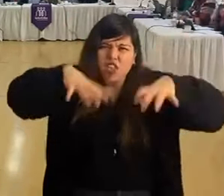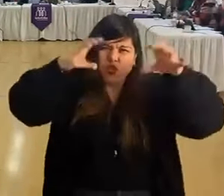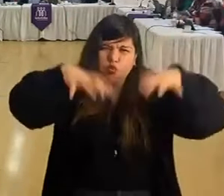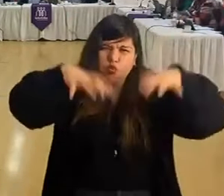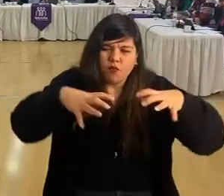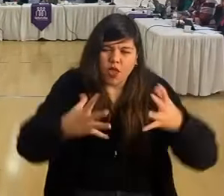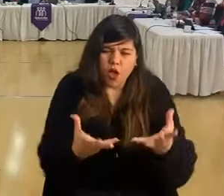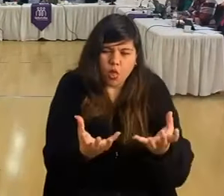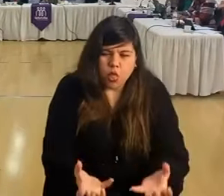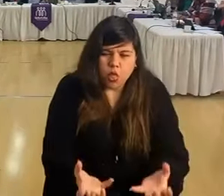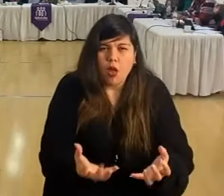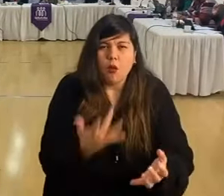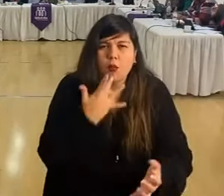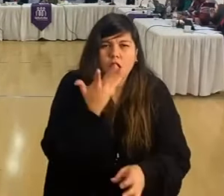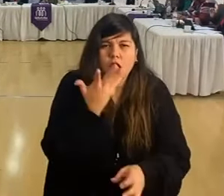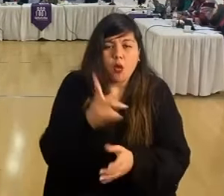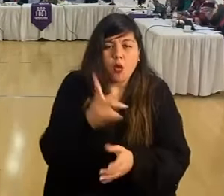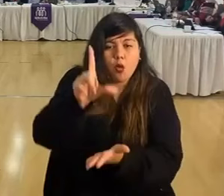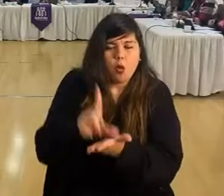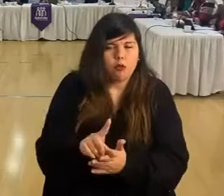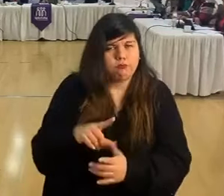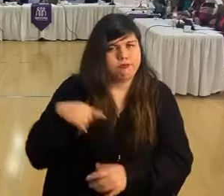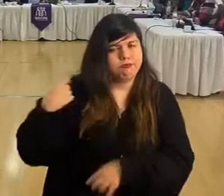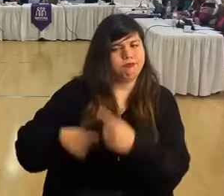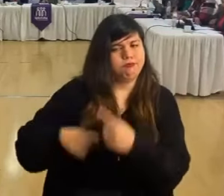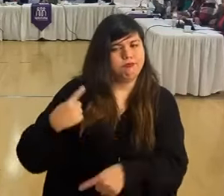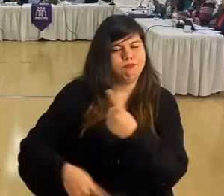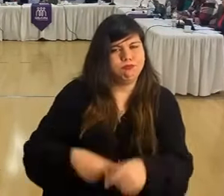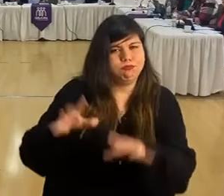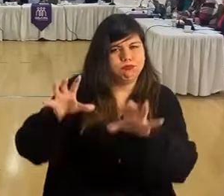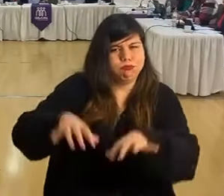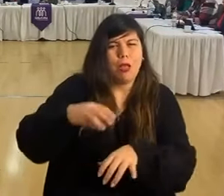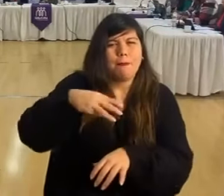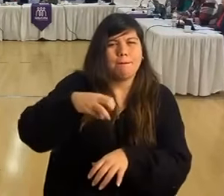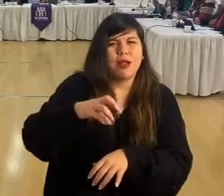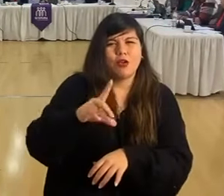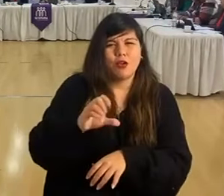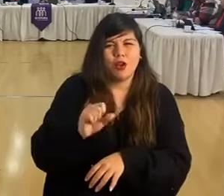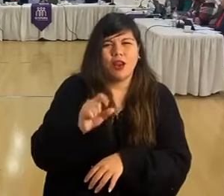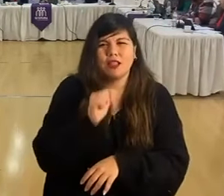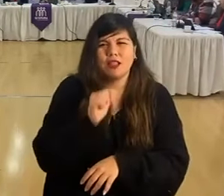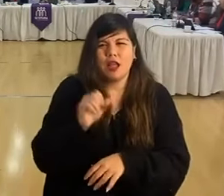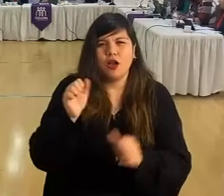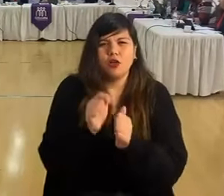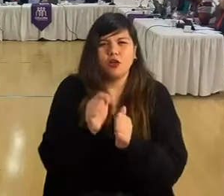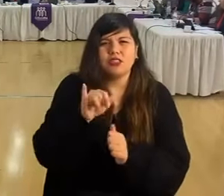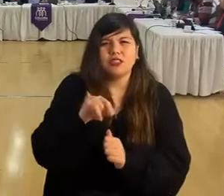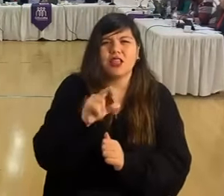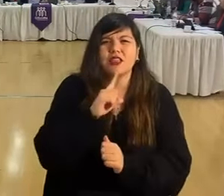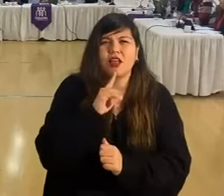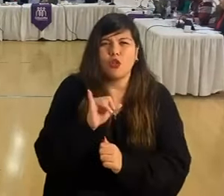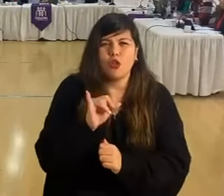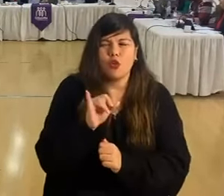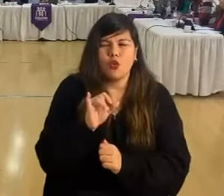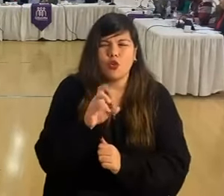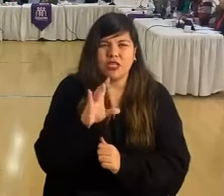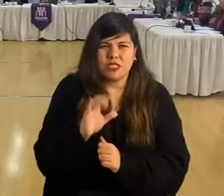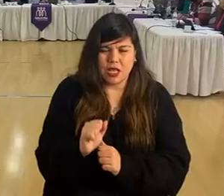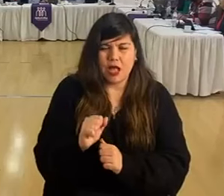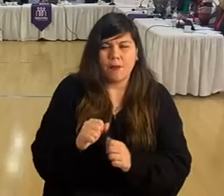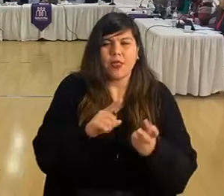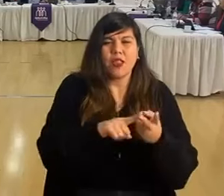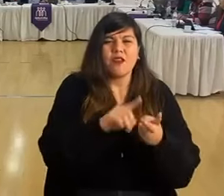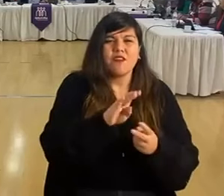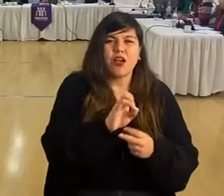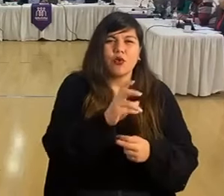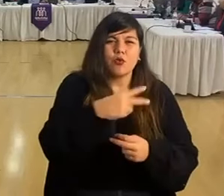porque hay sectores que son históricos que se inundan, como Marcoleta con Santa Risa, Ovalle, Bascuñán